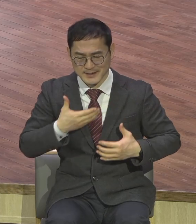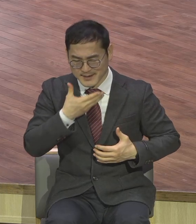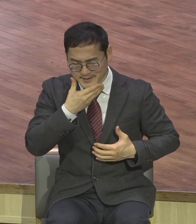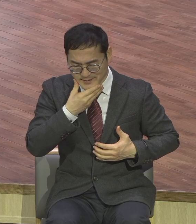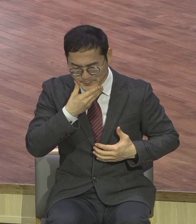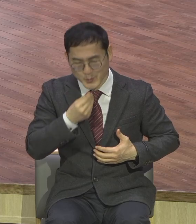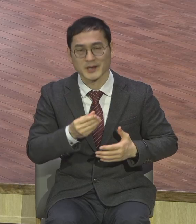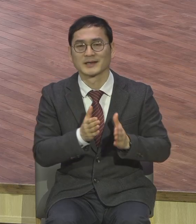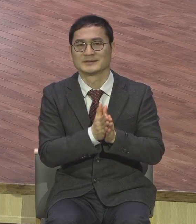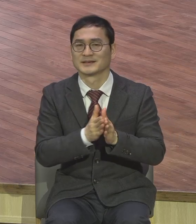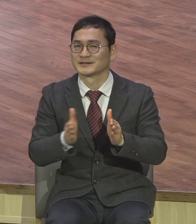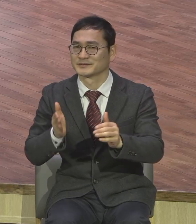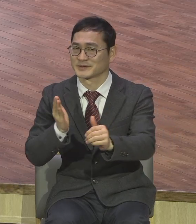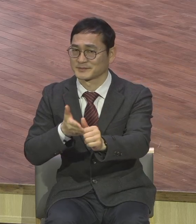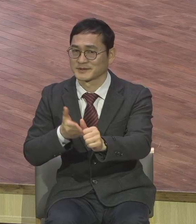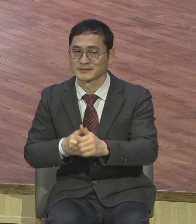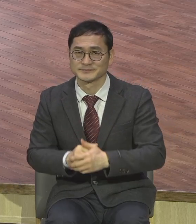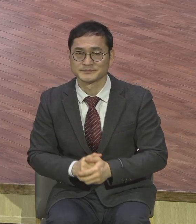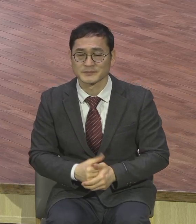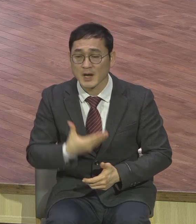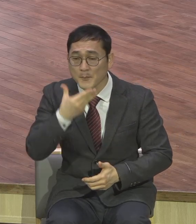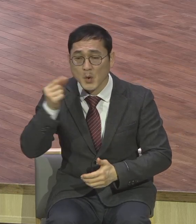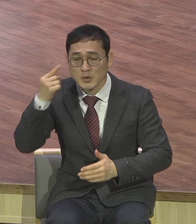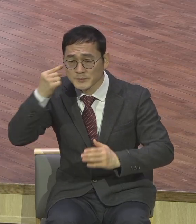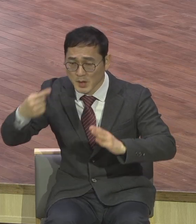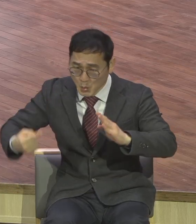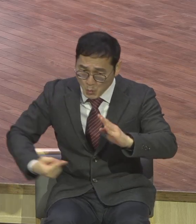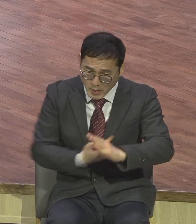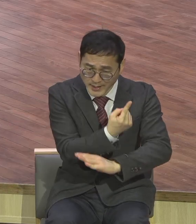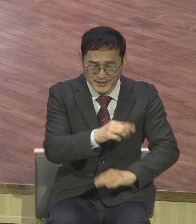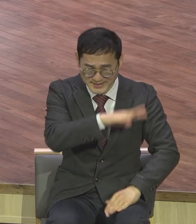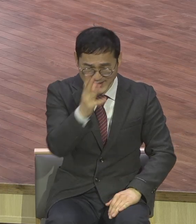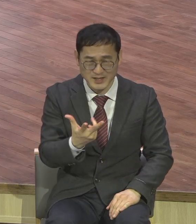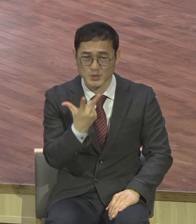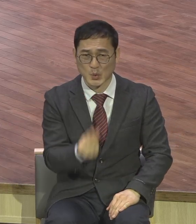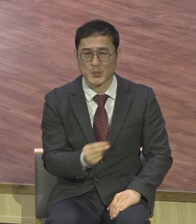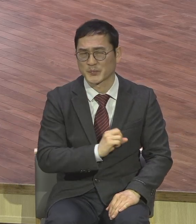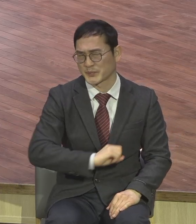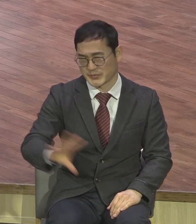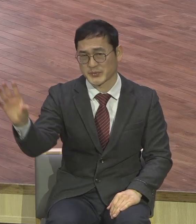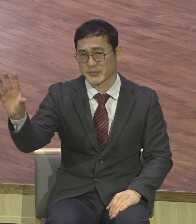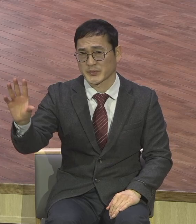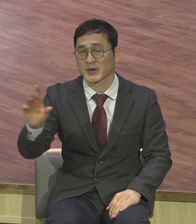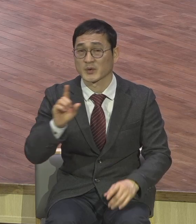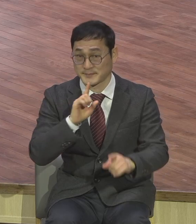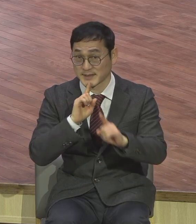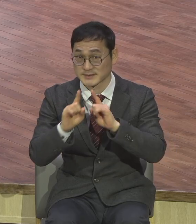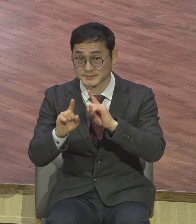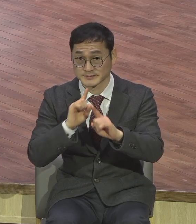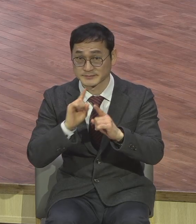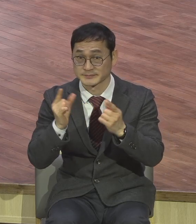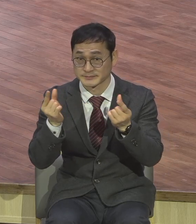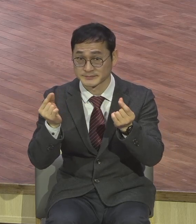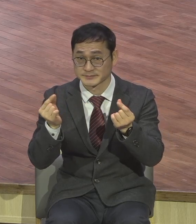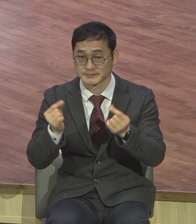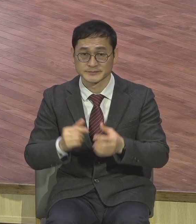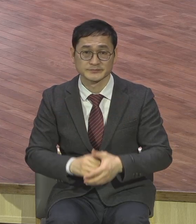그랬습니까 복음 외의 것은 다 배설물이라고 그랬어요 배설물 배설물 버리라 그거